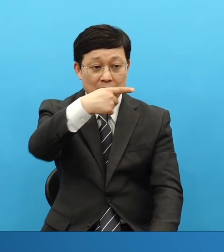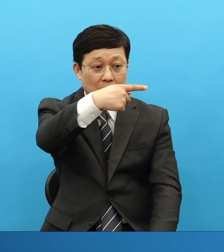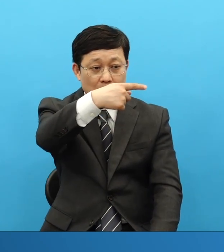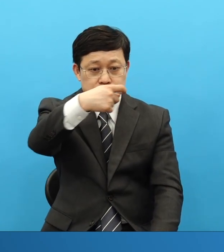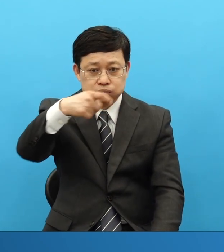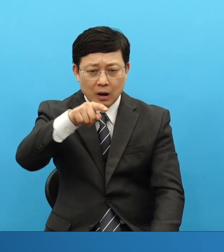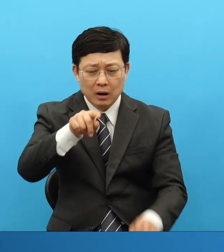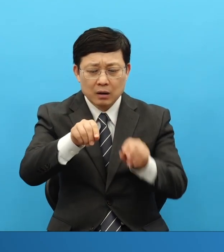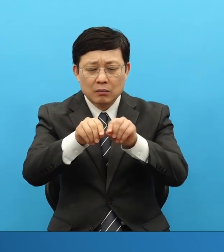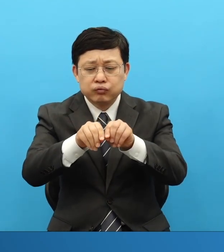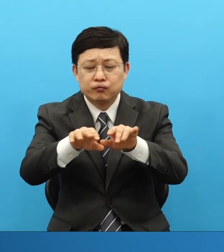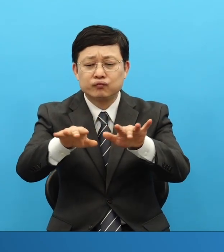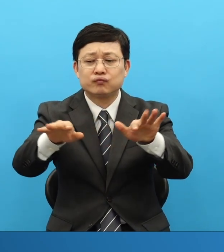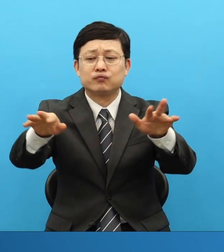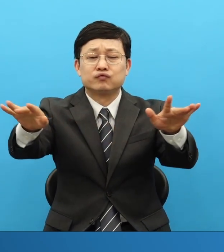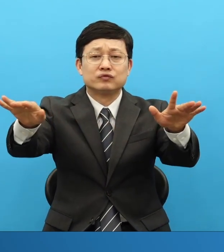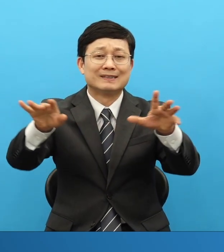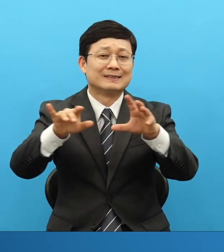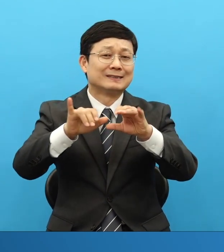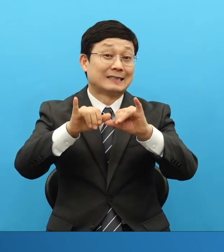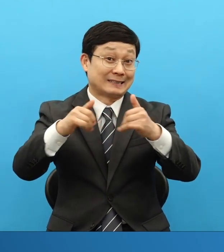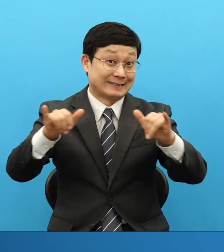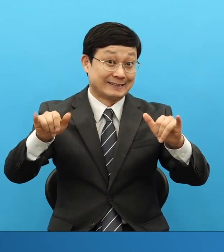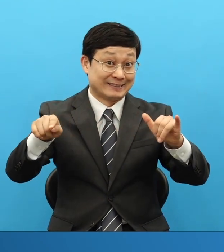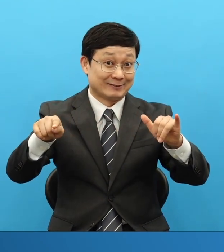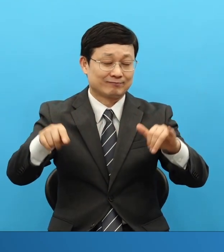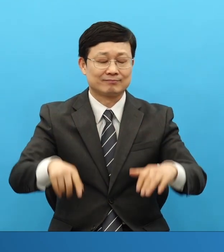흩어진 제자들이란 말입니다. 이 사람은 어떤 비밀을 가져야 할까요?